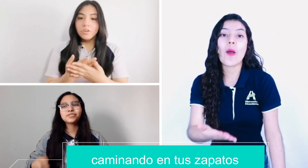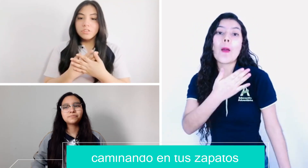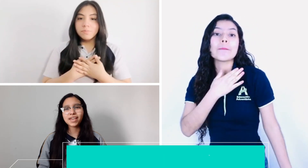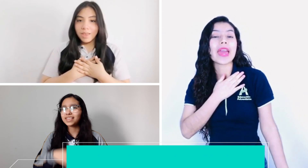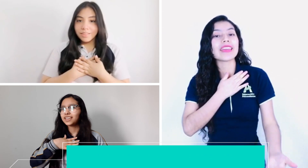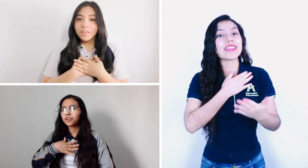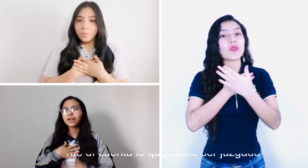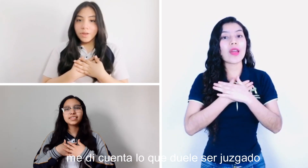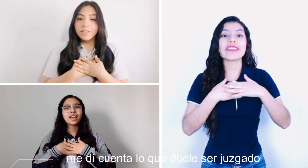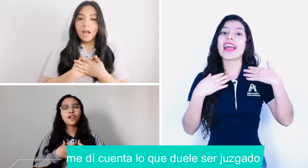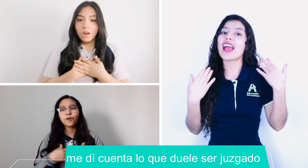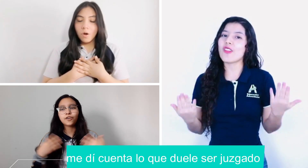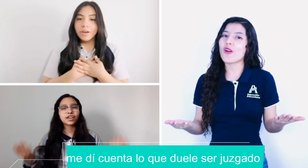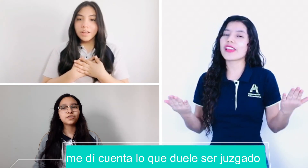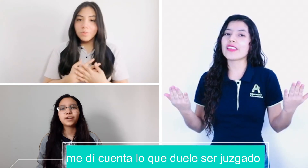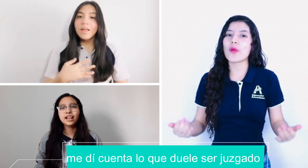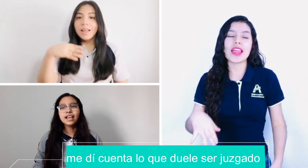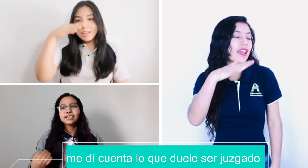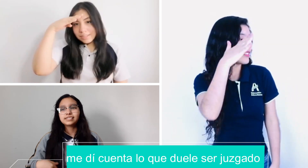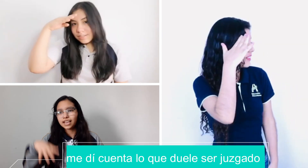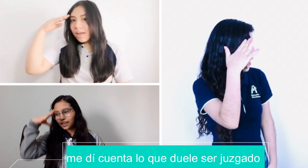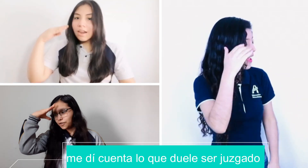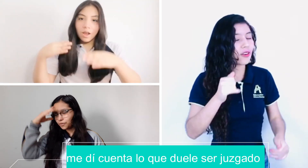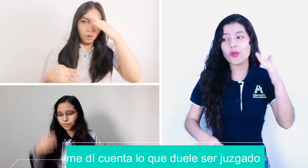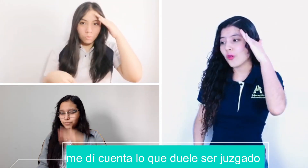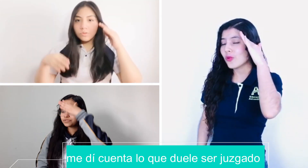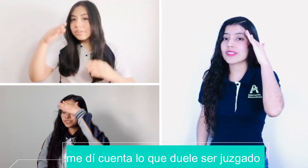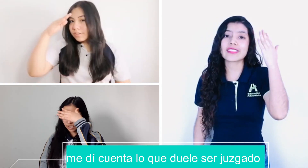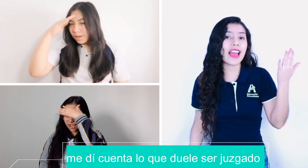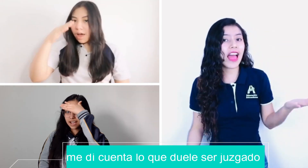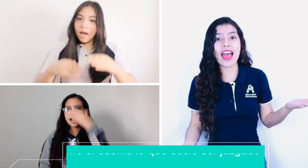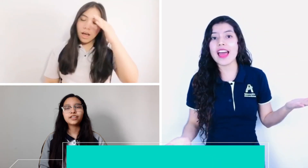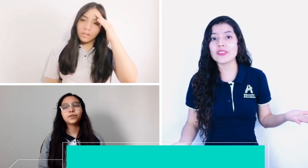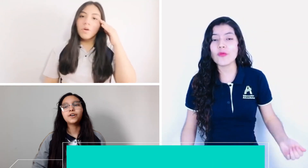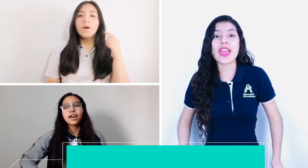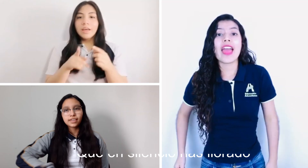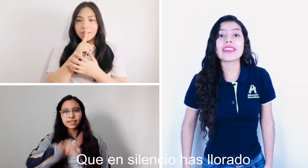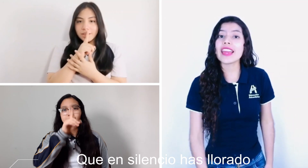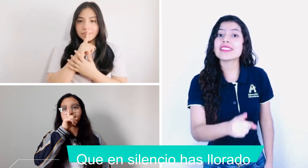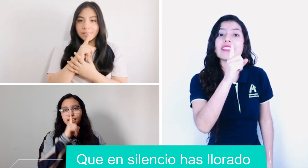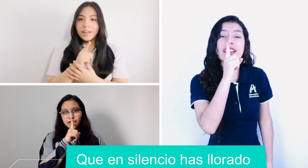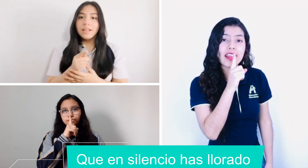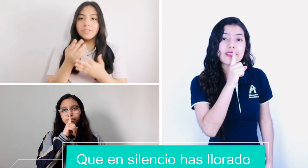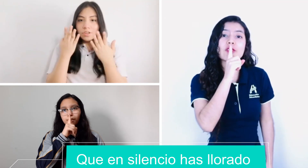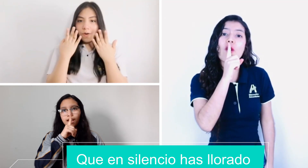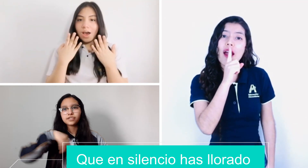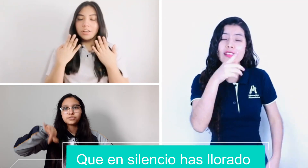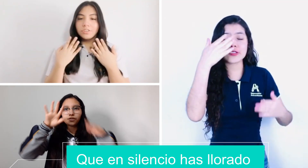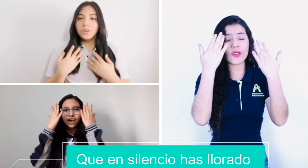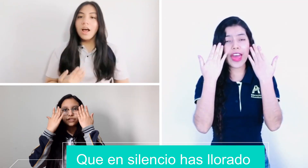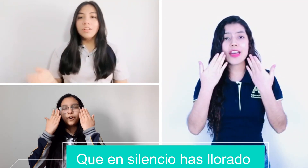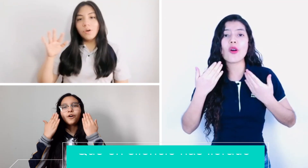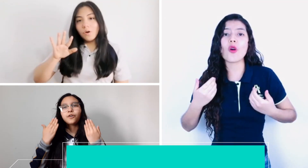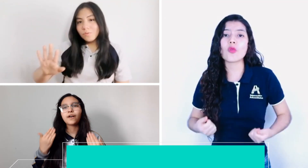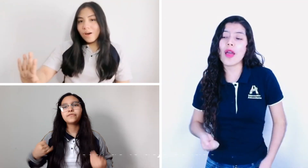zapatos Me di cuenta lo que duele ser juzgado Que en silencio